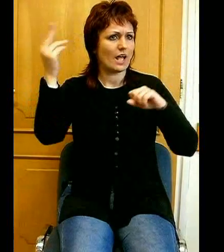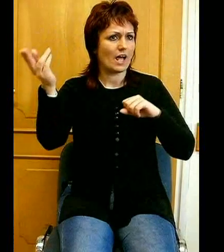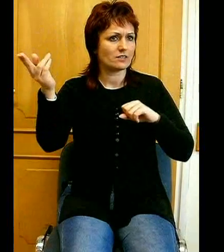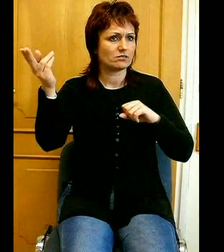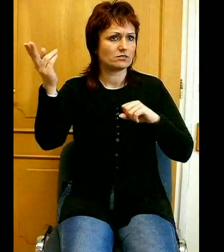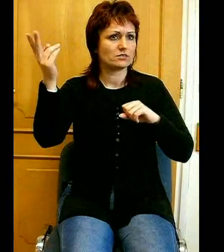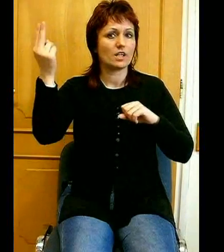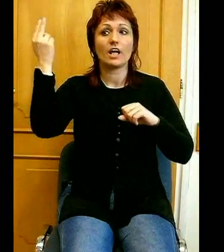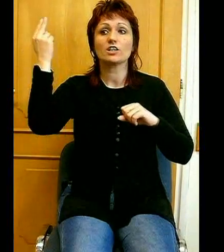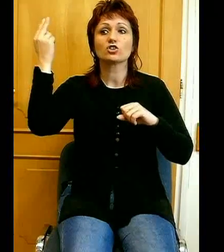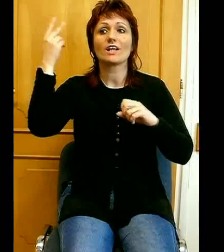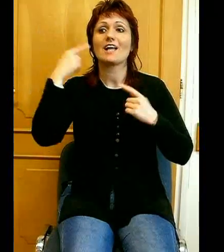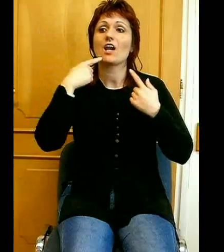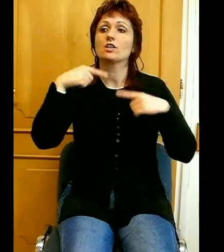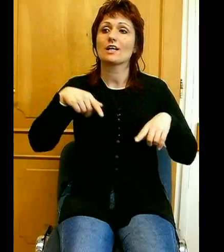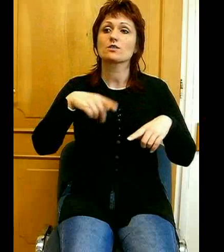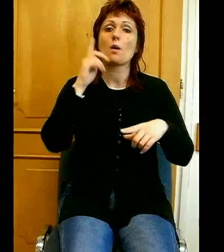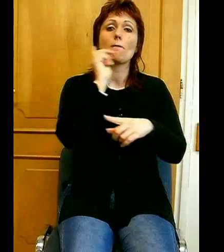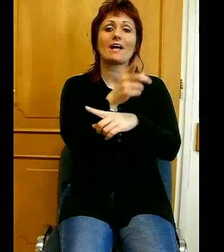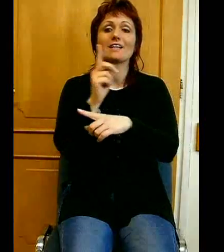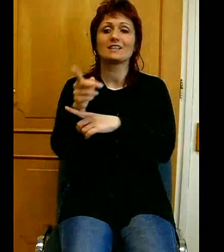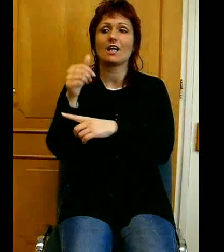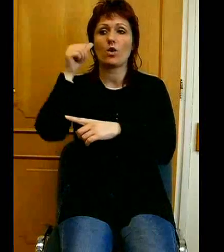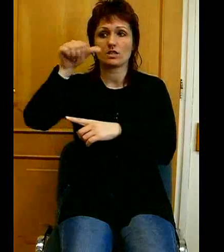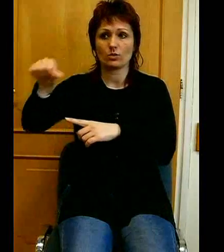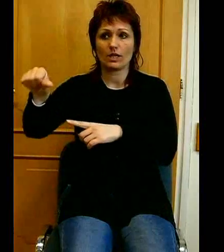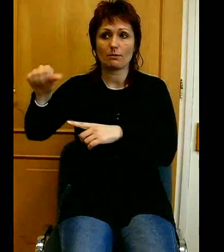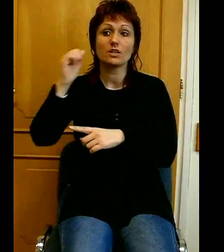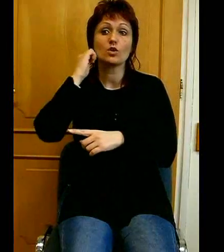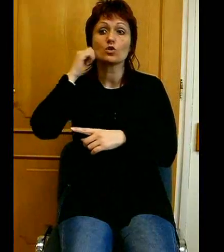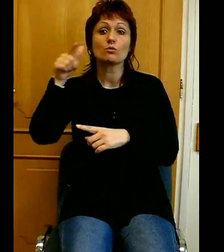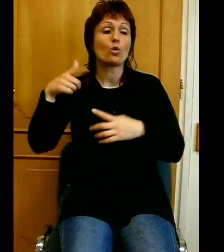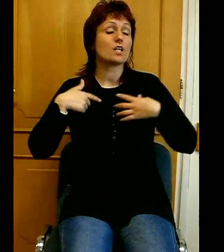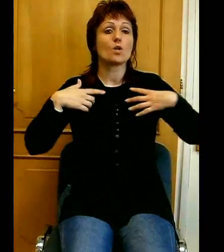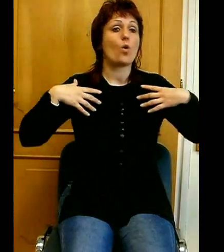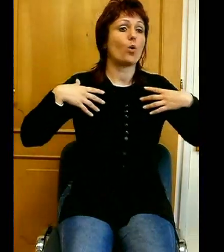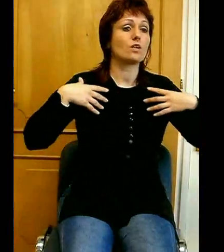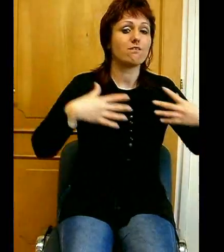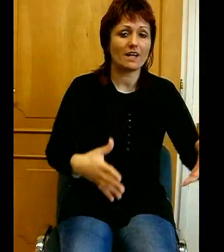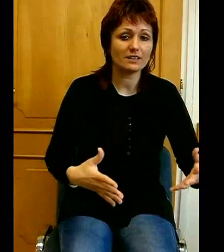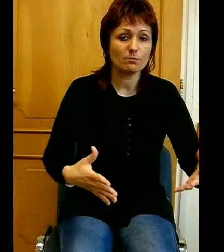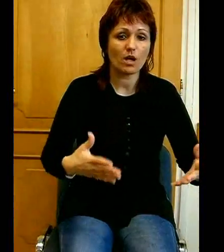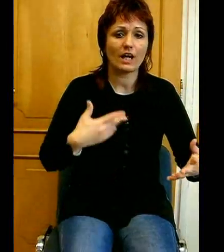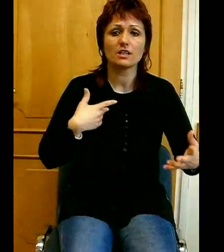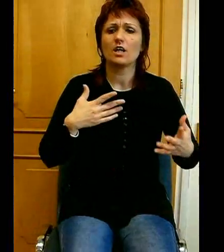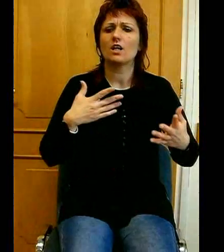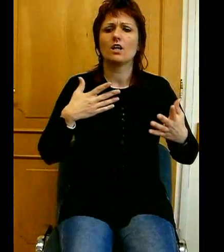megítéli az ön népét. És Mózes szinte oda veti magát és azt mondja, hogy tölvődj ki engem a te könyvedből.